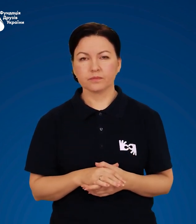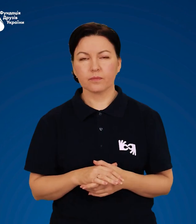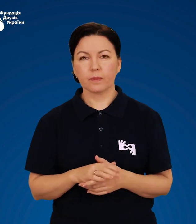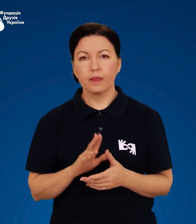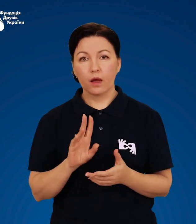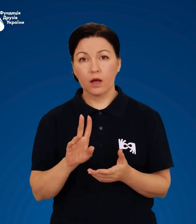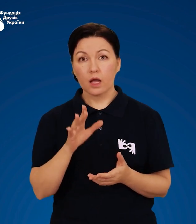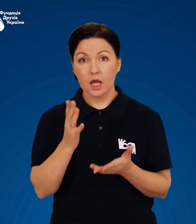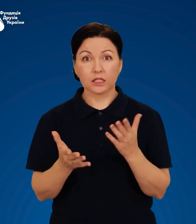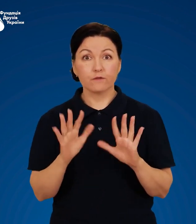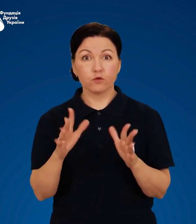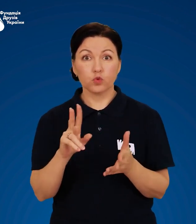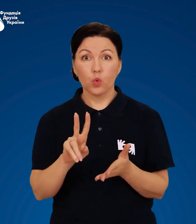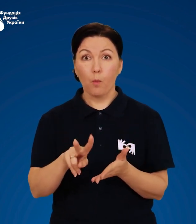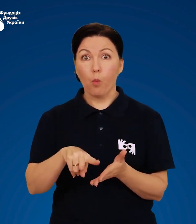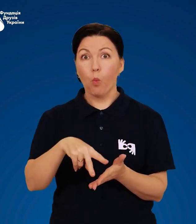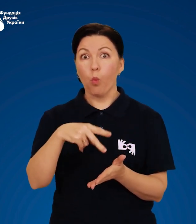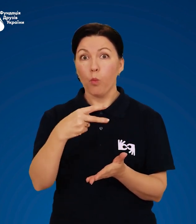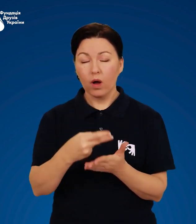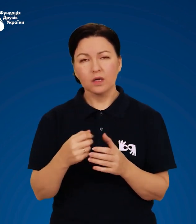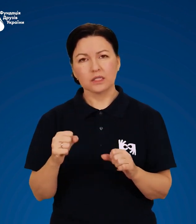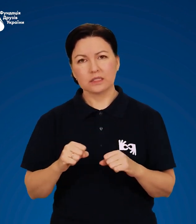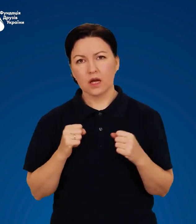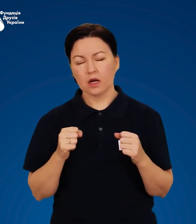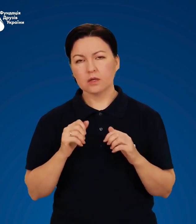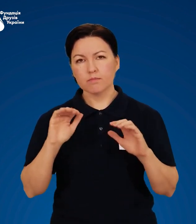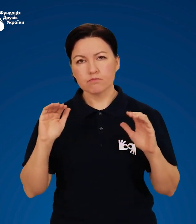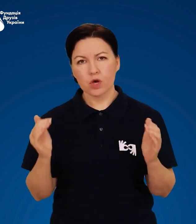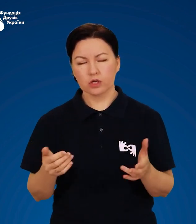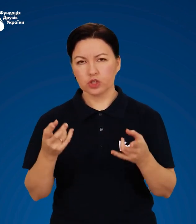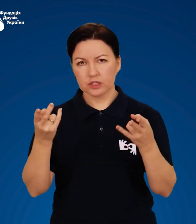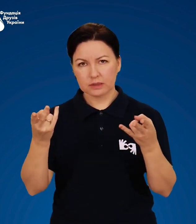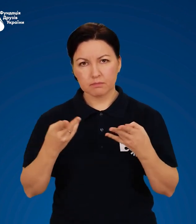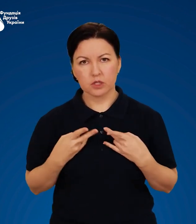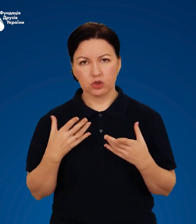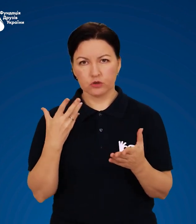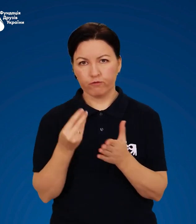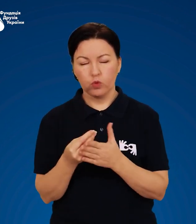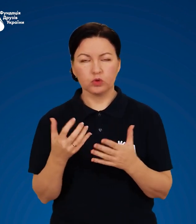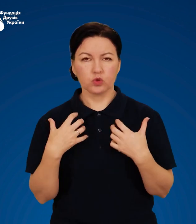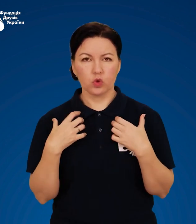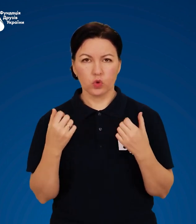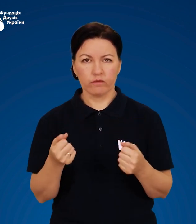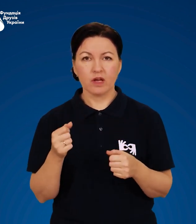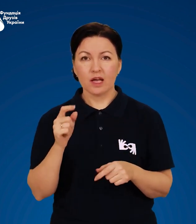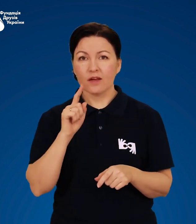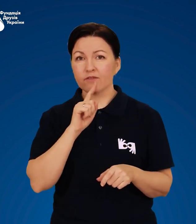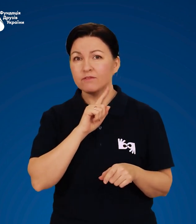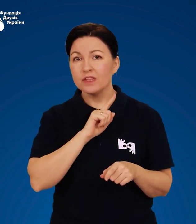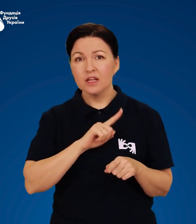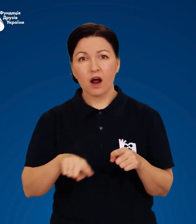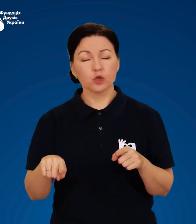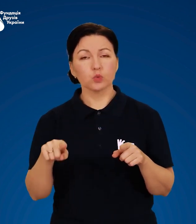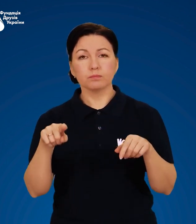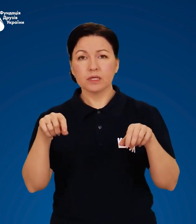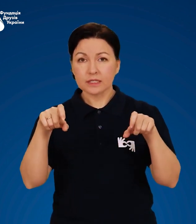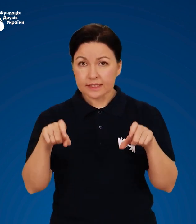Падайте в ожеледицю з мінімальним збитком для свого здоров'я. Відразу присядьте,